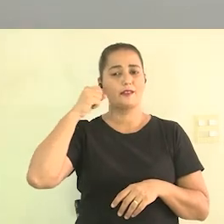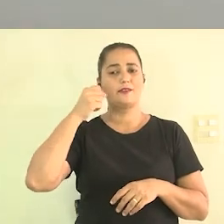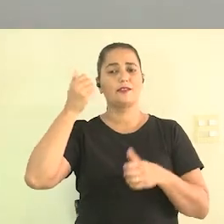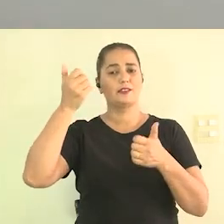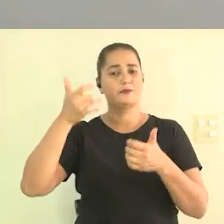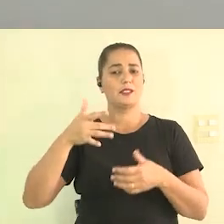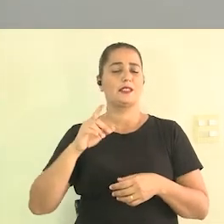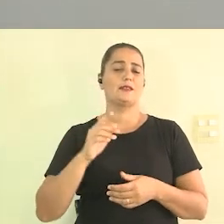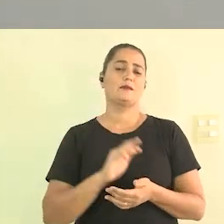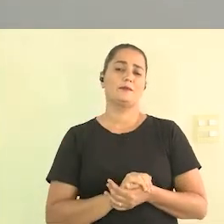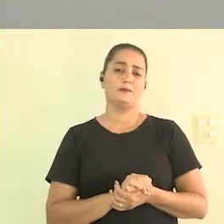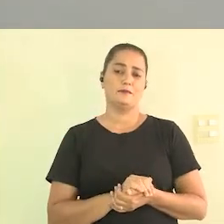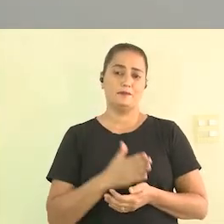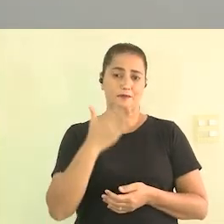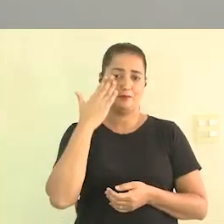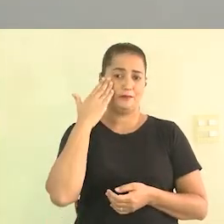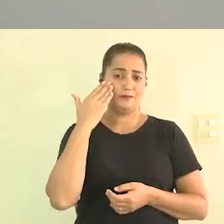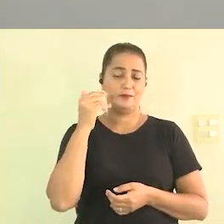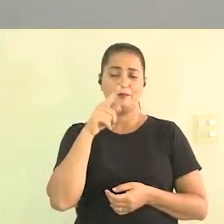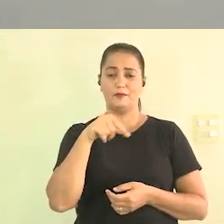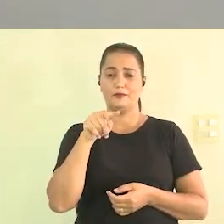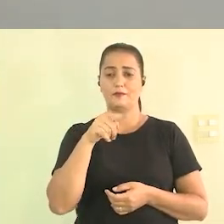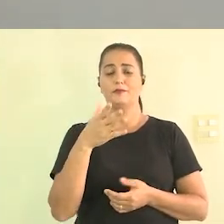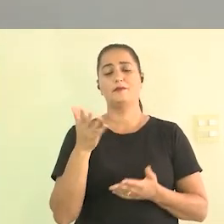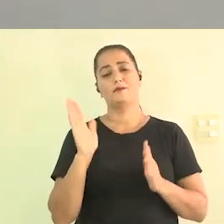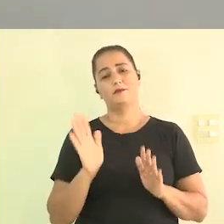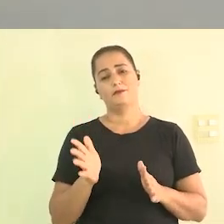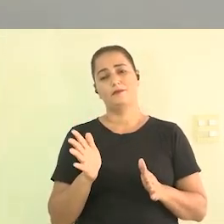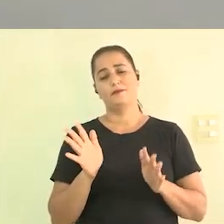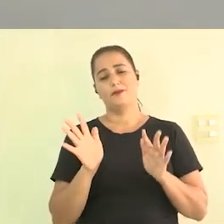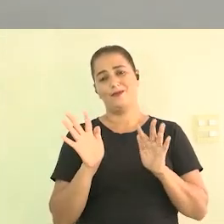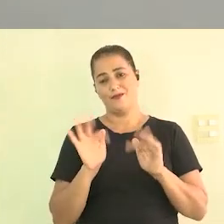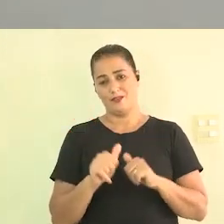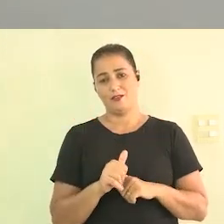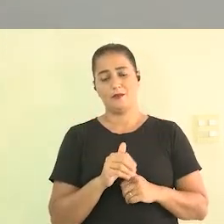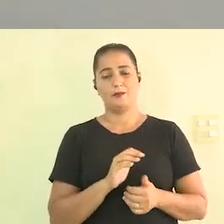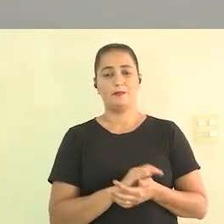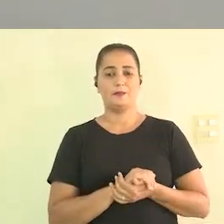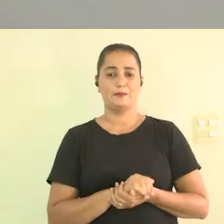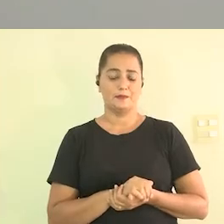isso né e aí eu queria saber de vocês e pra gente já ir fechando